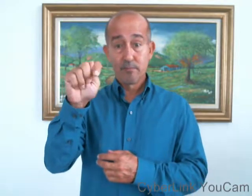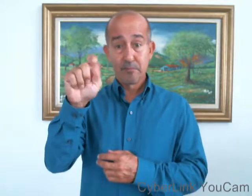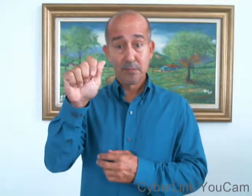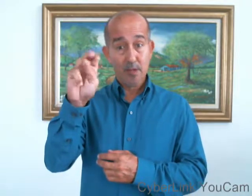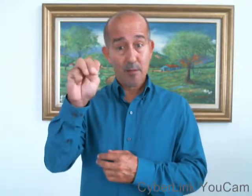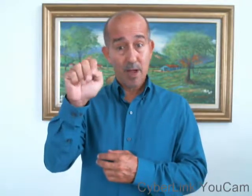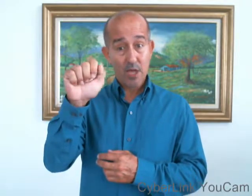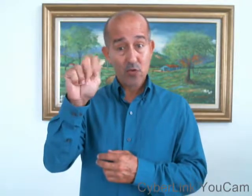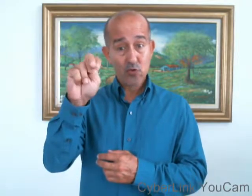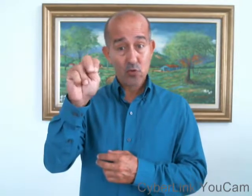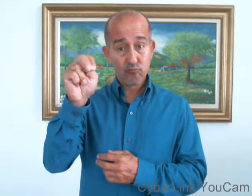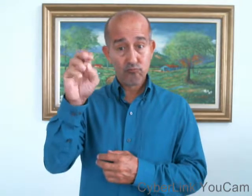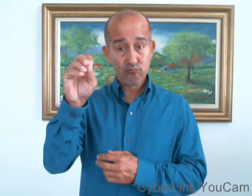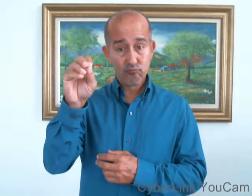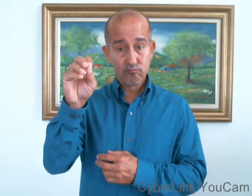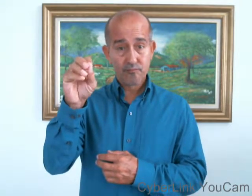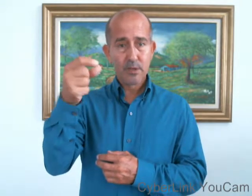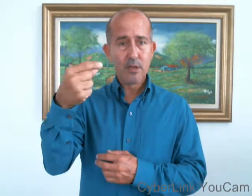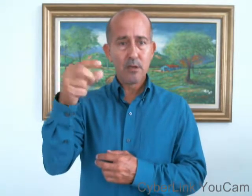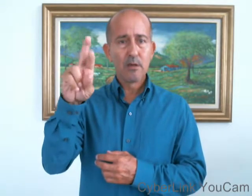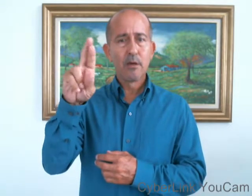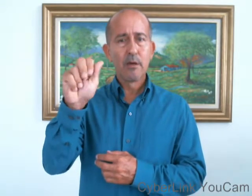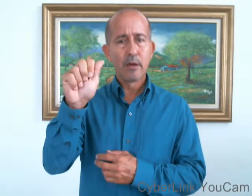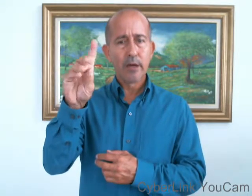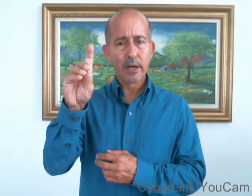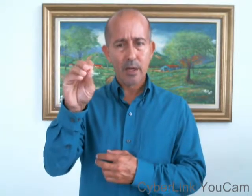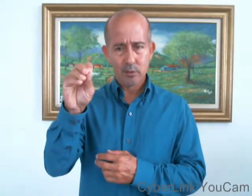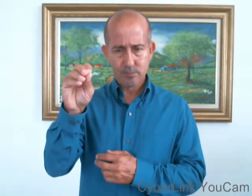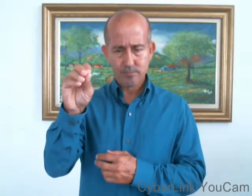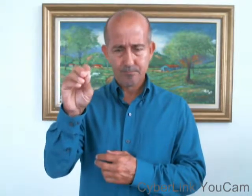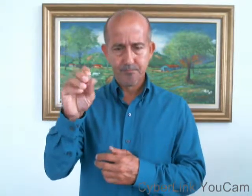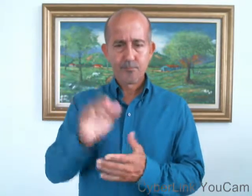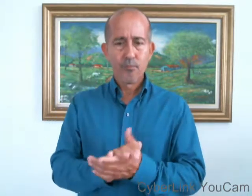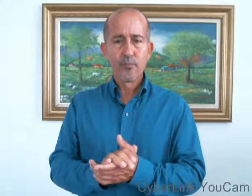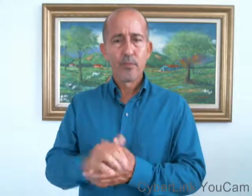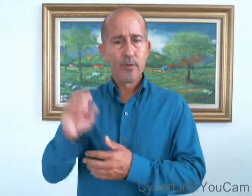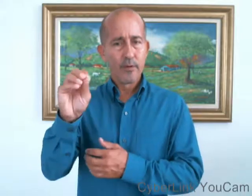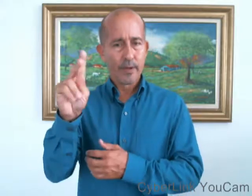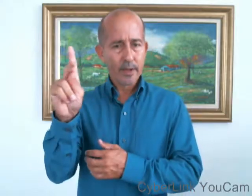tamaño y grado. ¿Ok?